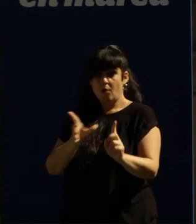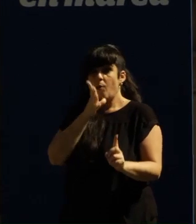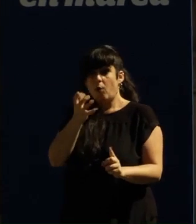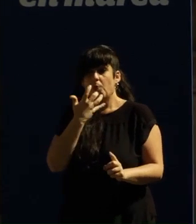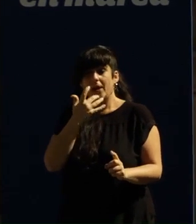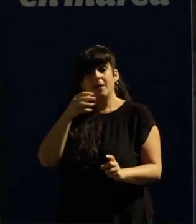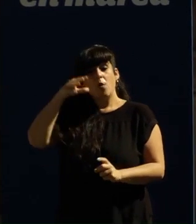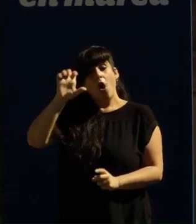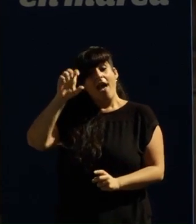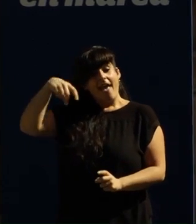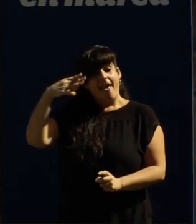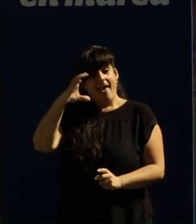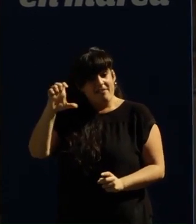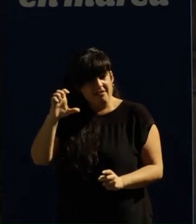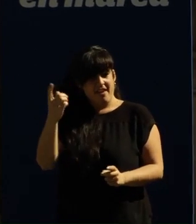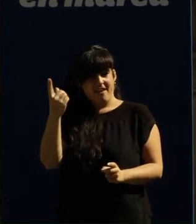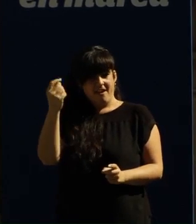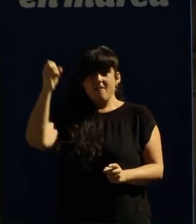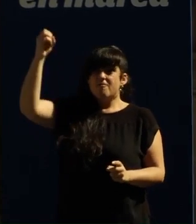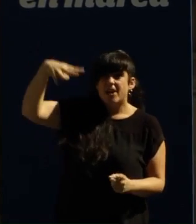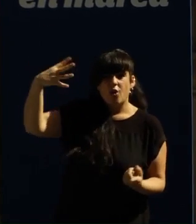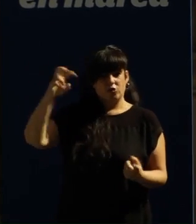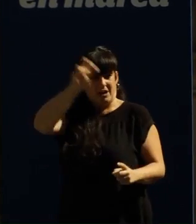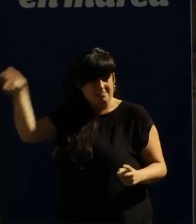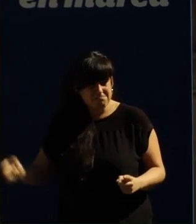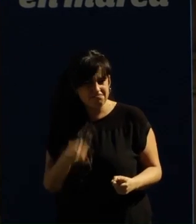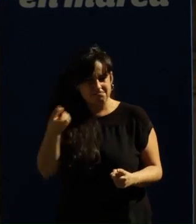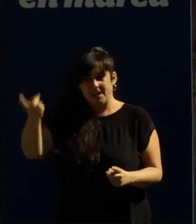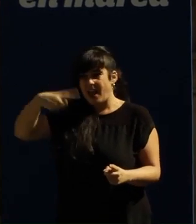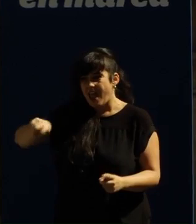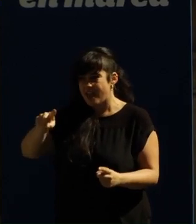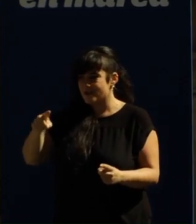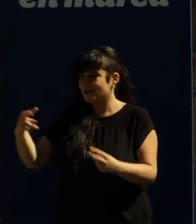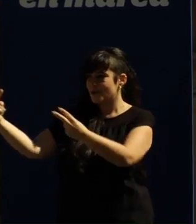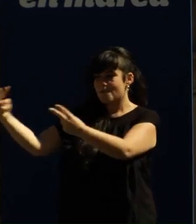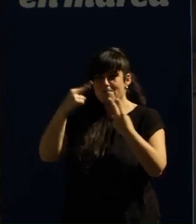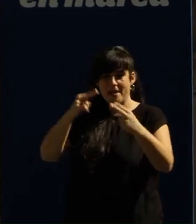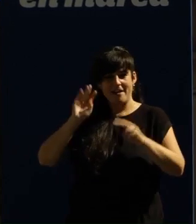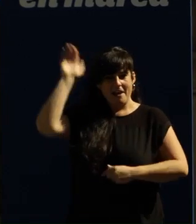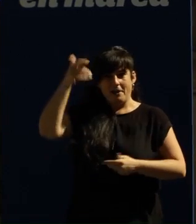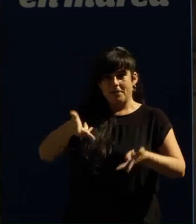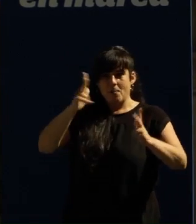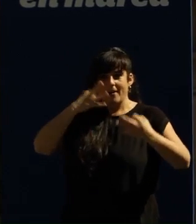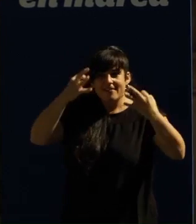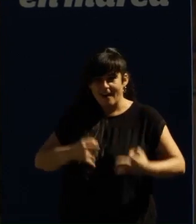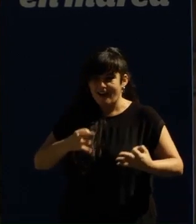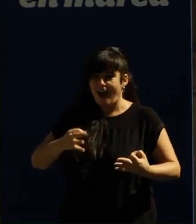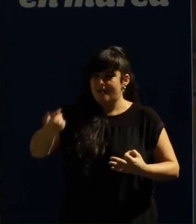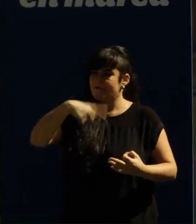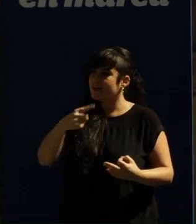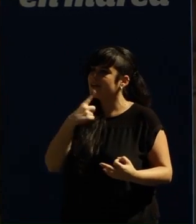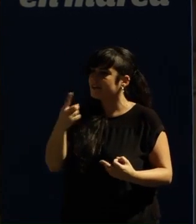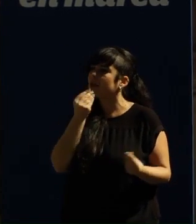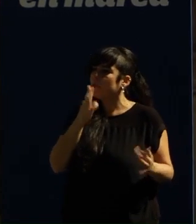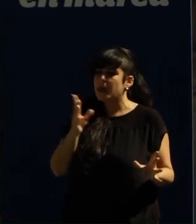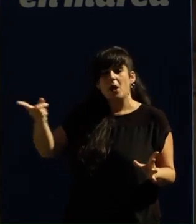FENOSA ou de PEMEX o que teñen que facer cando goberne en Marea e exista unha democracia real lhes diremos vale, está moi ben que demandedes